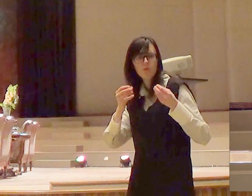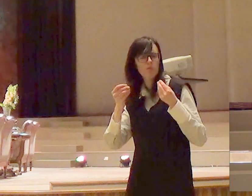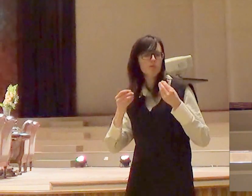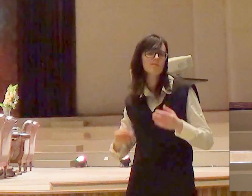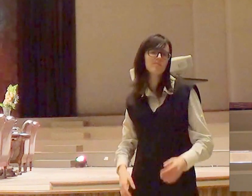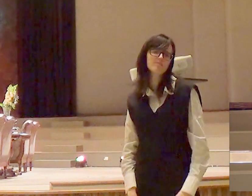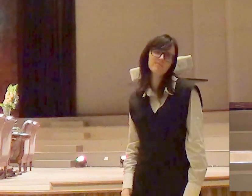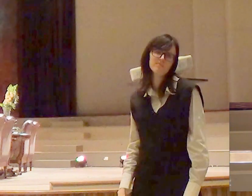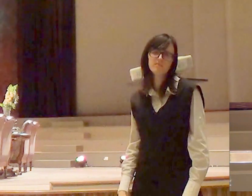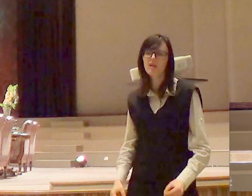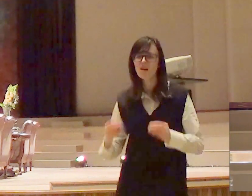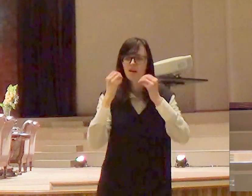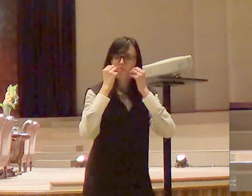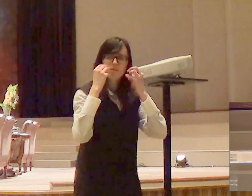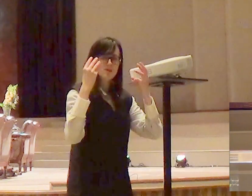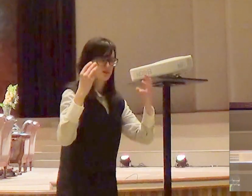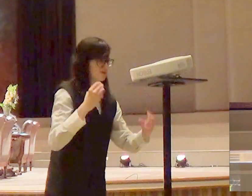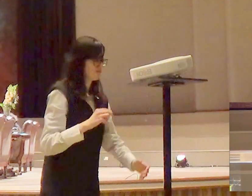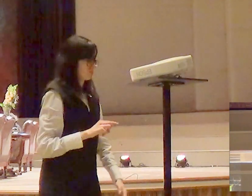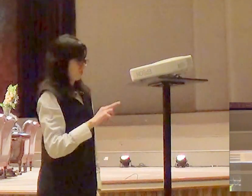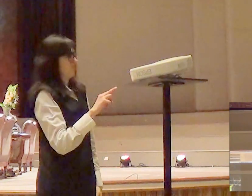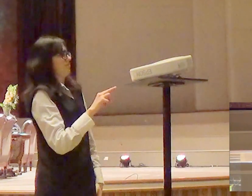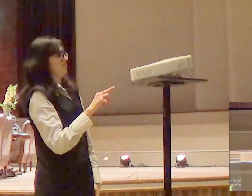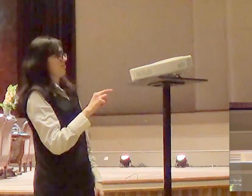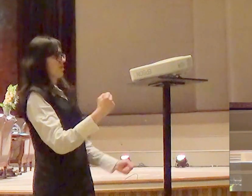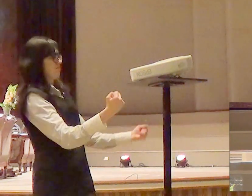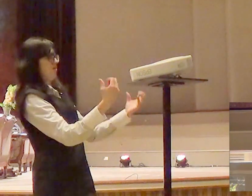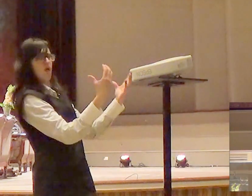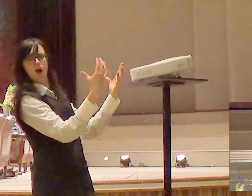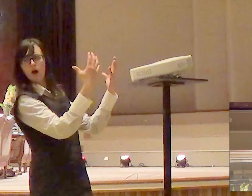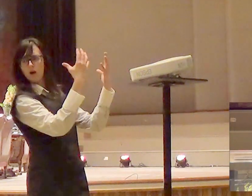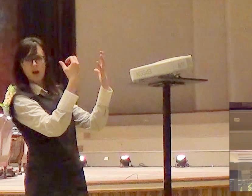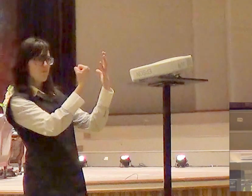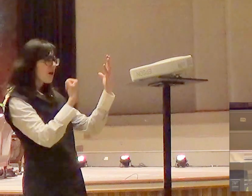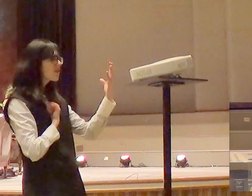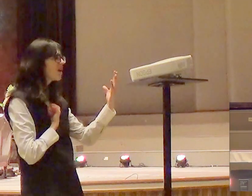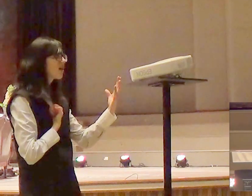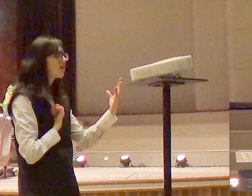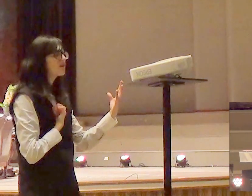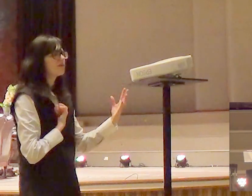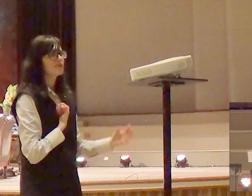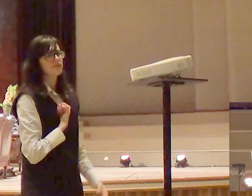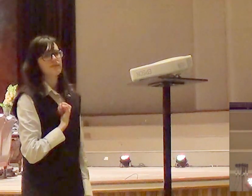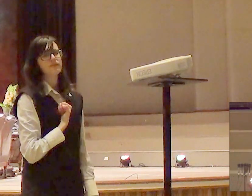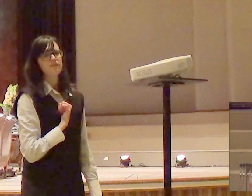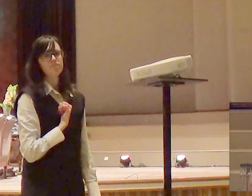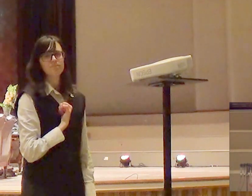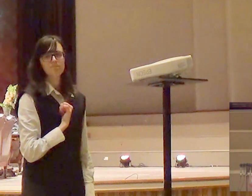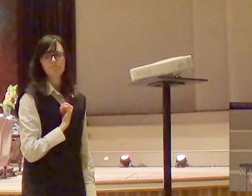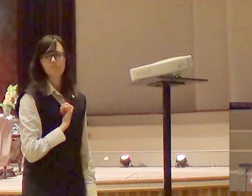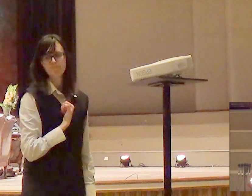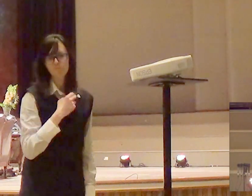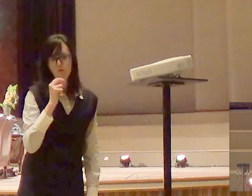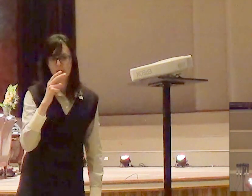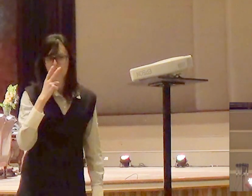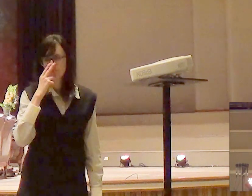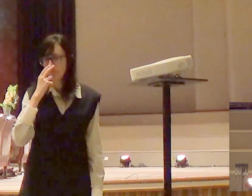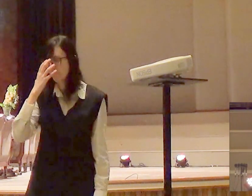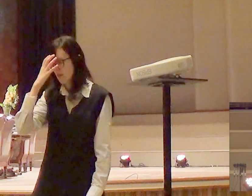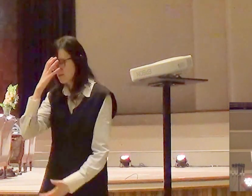e Moisés faz o que toda vez um servo de Deus faz ele bota a boca no pó porque quem controla a